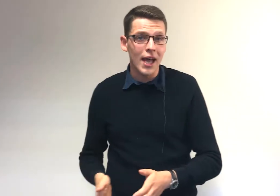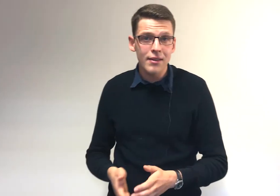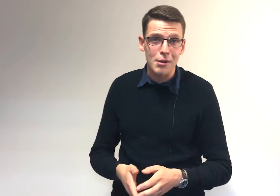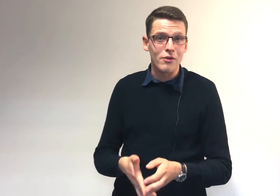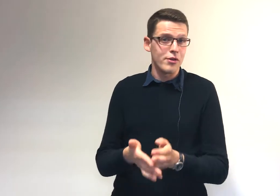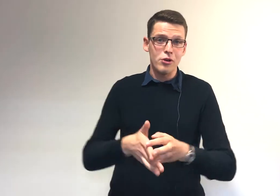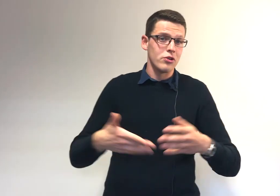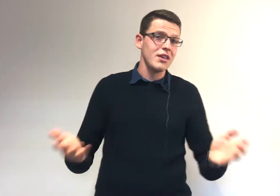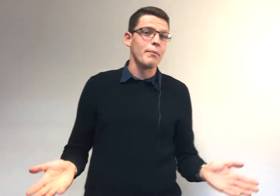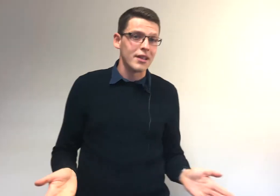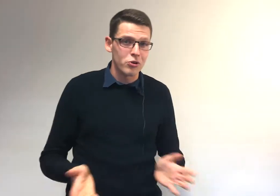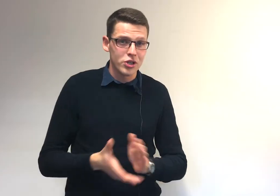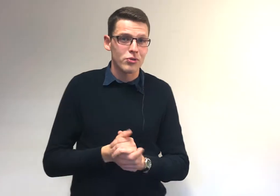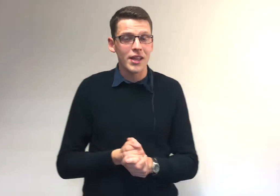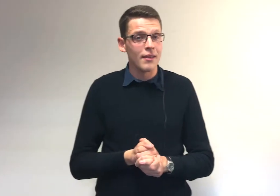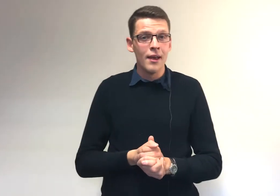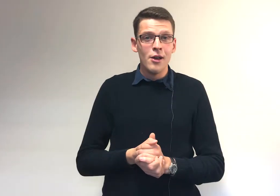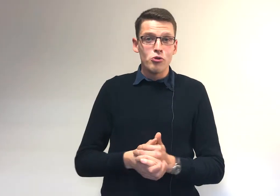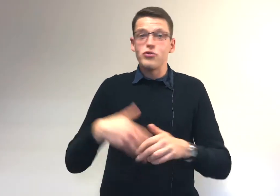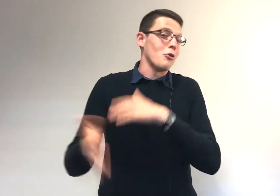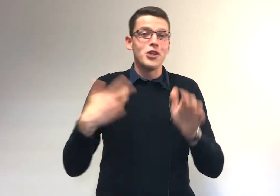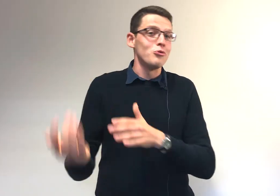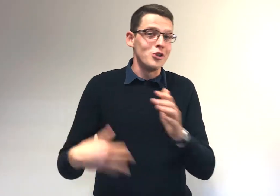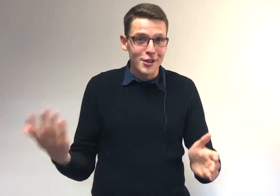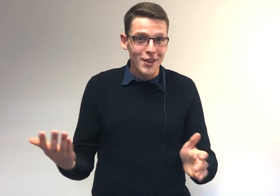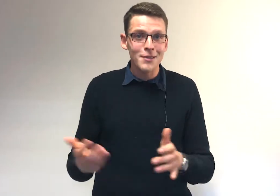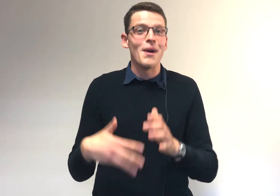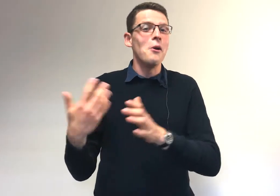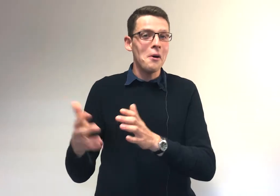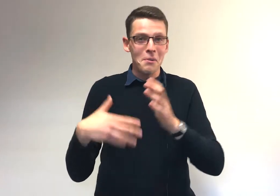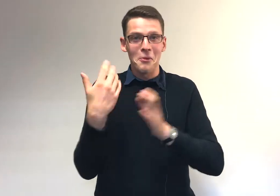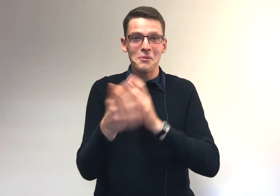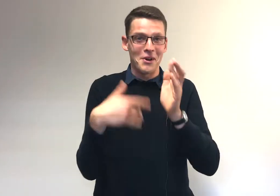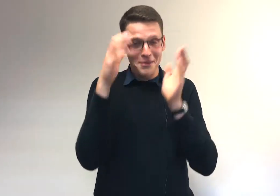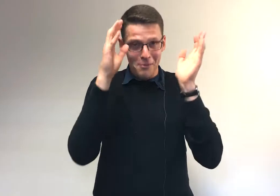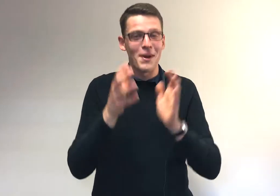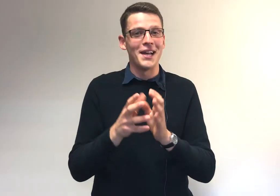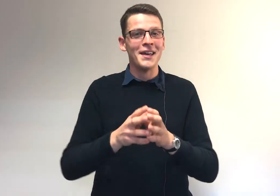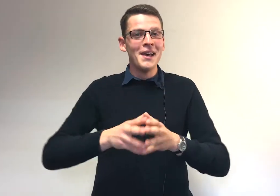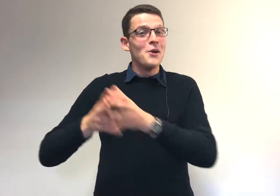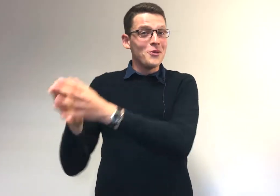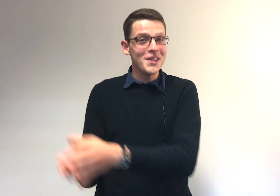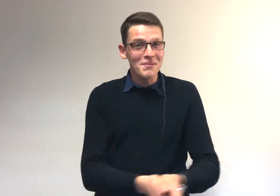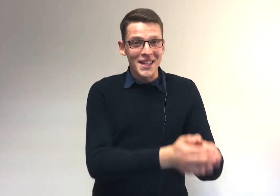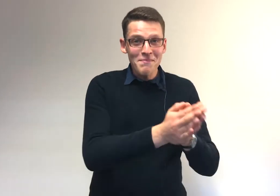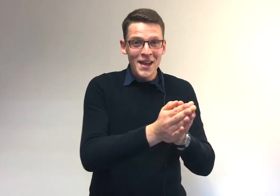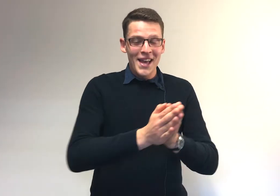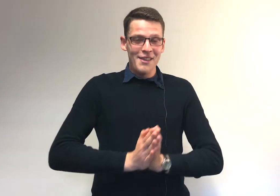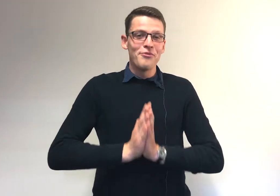dates si le professeur te dit qu ne pas interroger sur les dates. Sauf si tu as envie d'étudier une liste de dates, mais alors, bon, voilà, tu es un peu malade. Deuxième étape, faut,